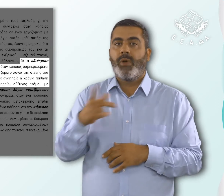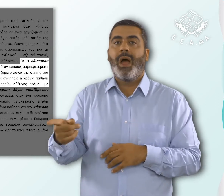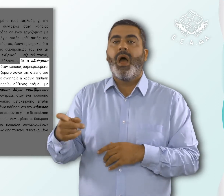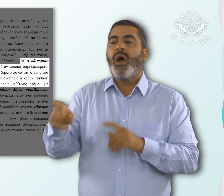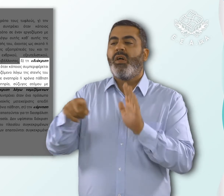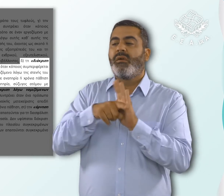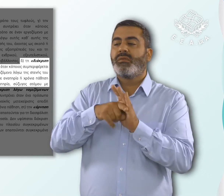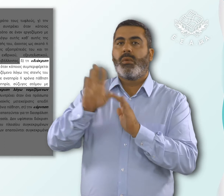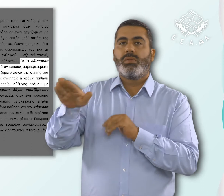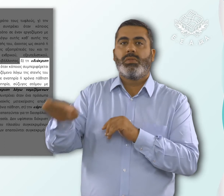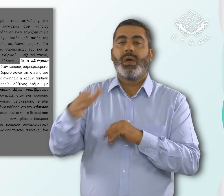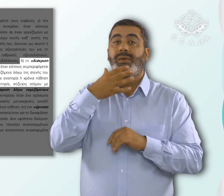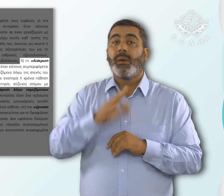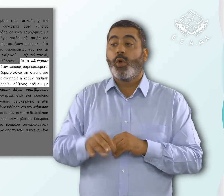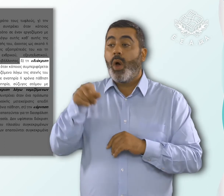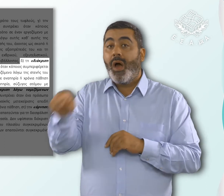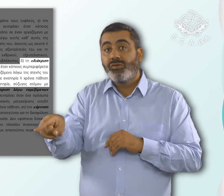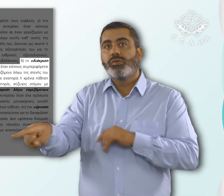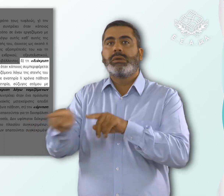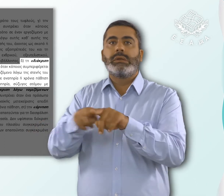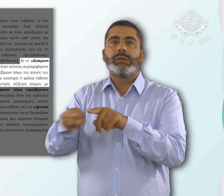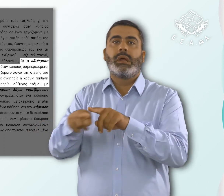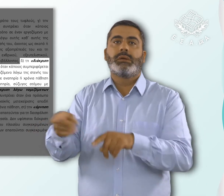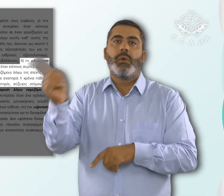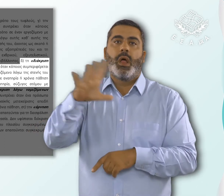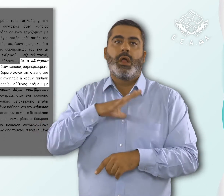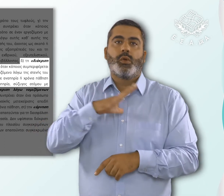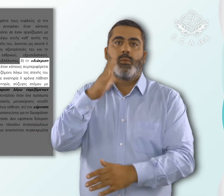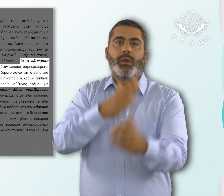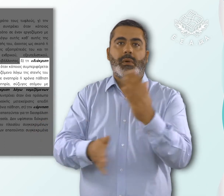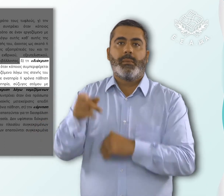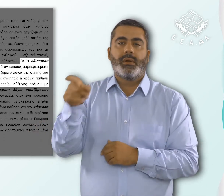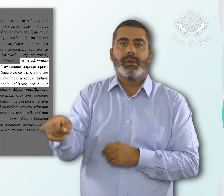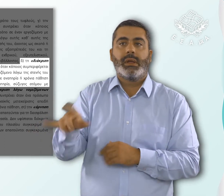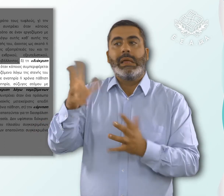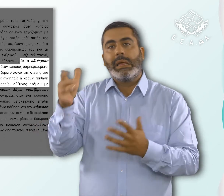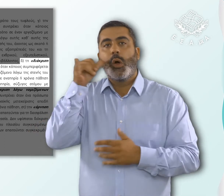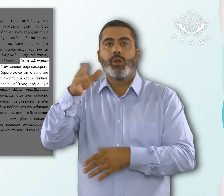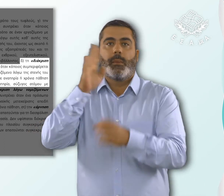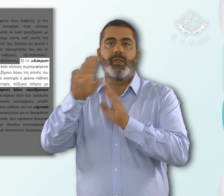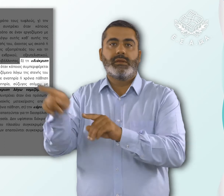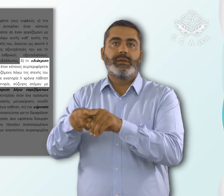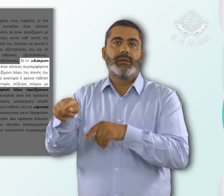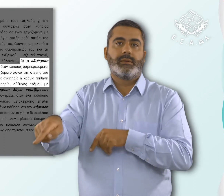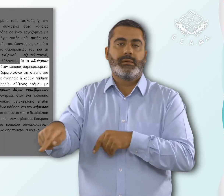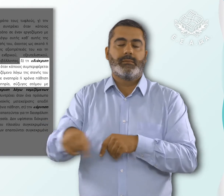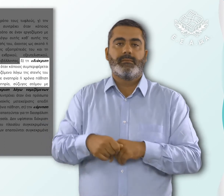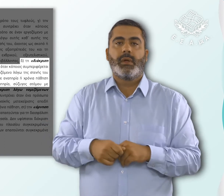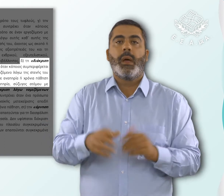έναν εργαζόμενο λόγο της στενής του σχέσης με κάποιο άτομο ή κάποια άτομα με αναπηρία ή χρόνια πάθηση. Παραδείγματος χάρη